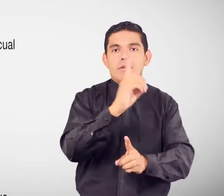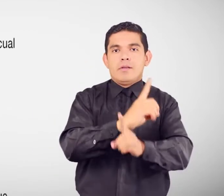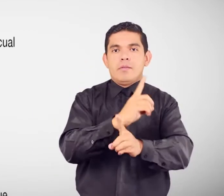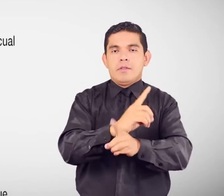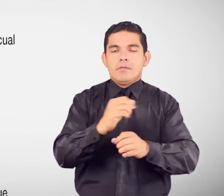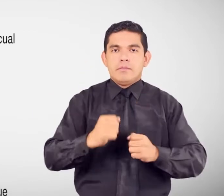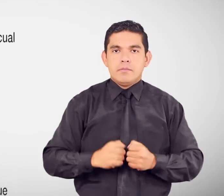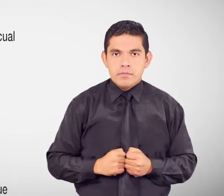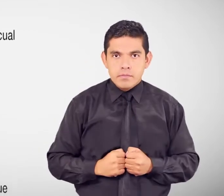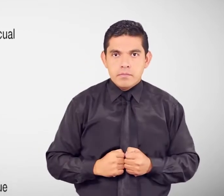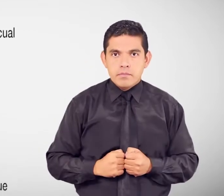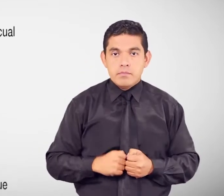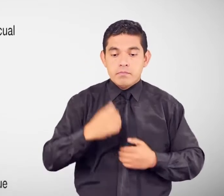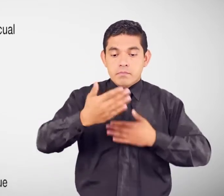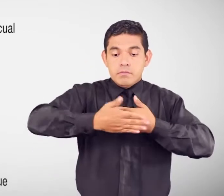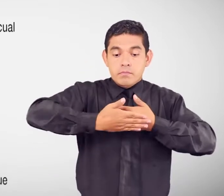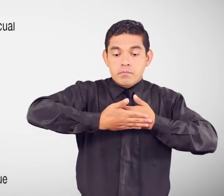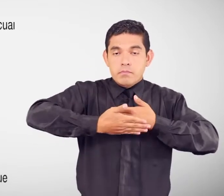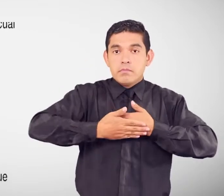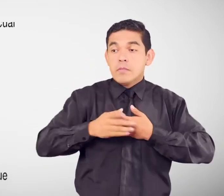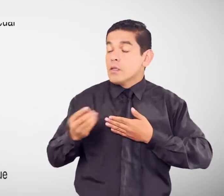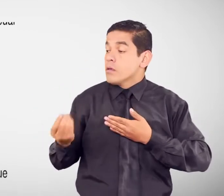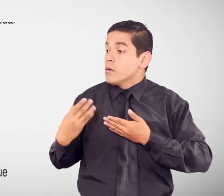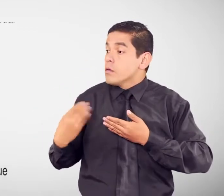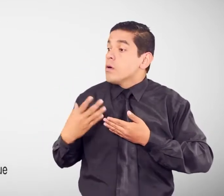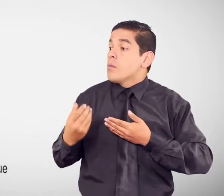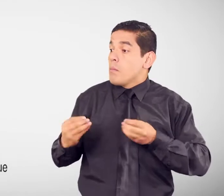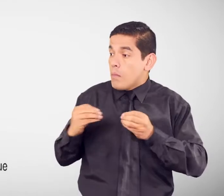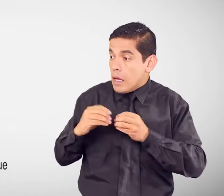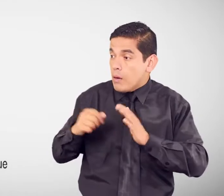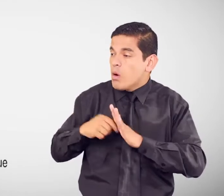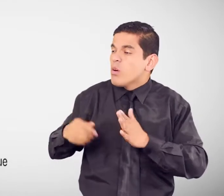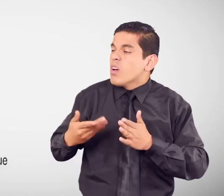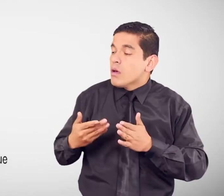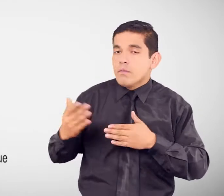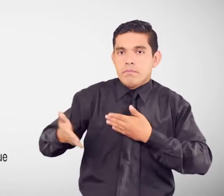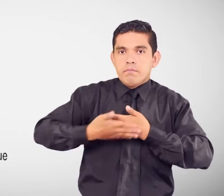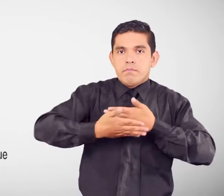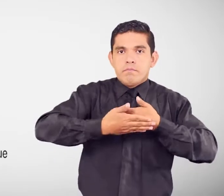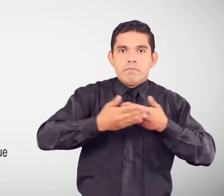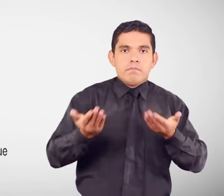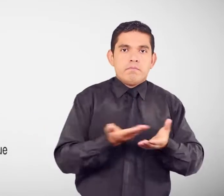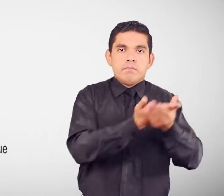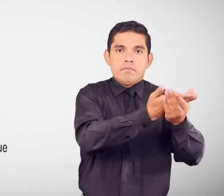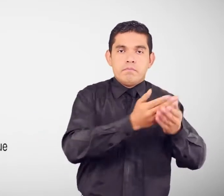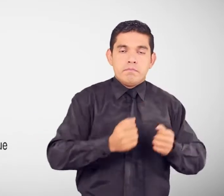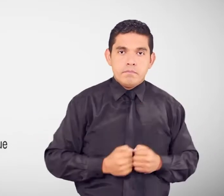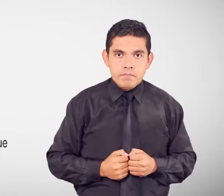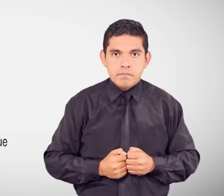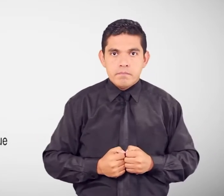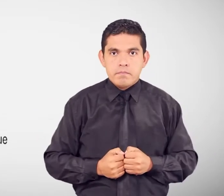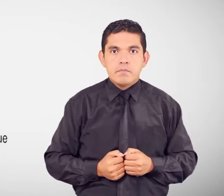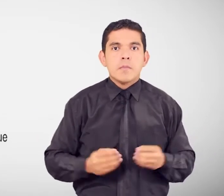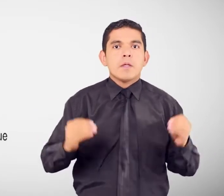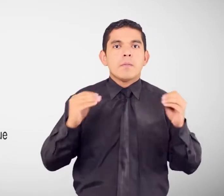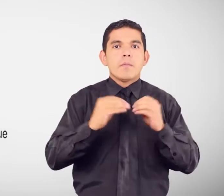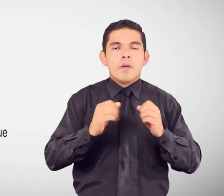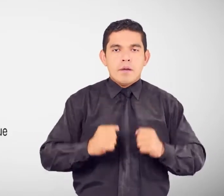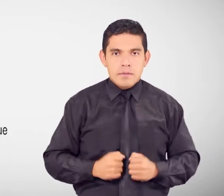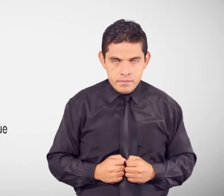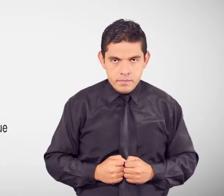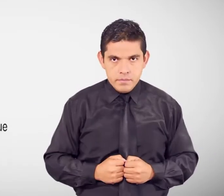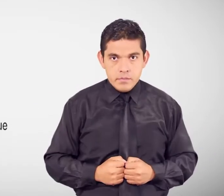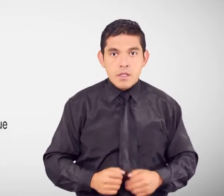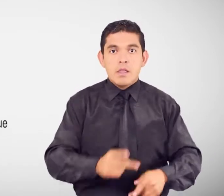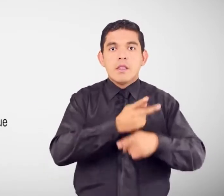discapacidad Los demás documentos que le indique su abogado Defensoría pública Si